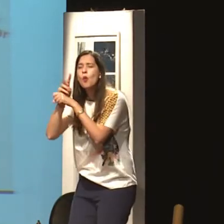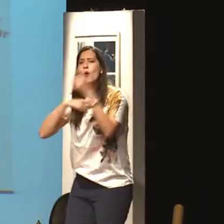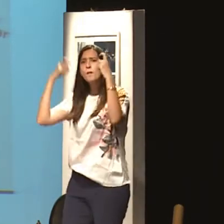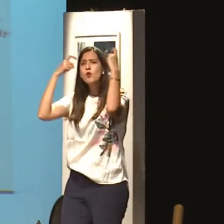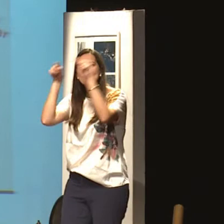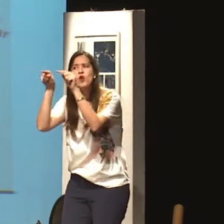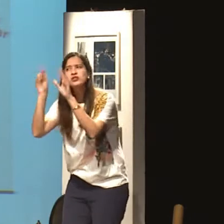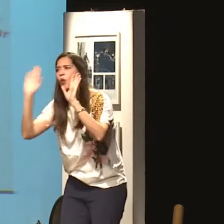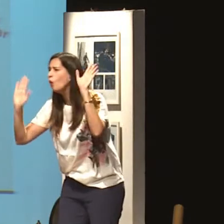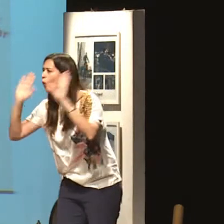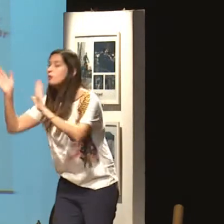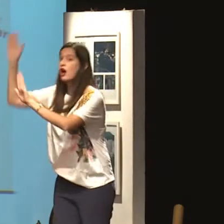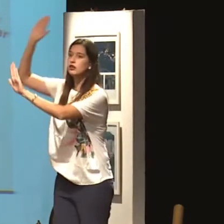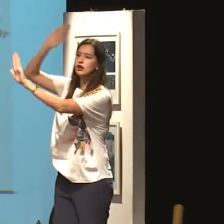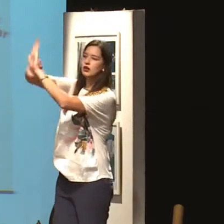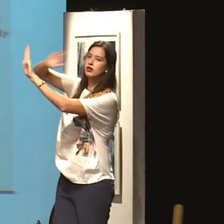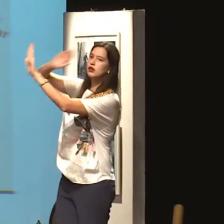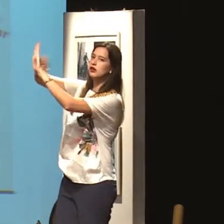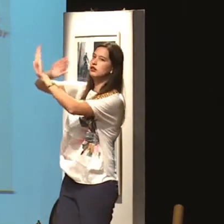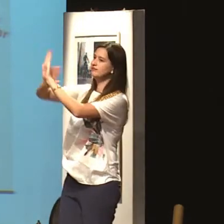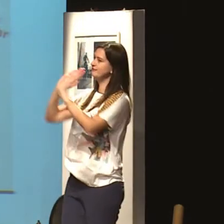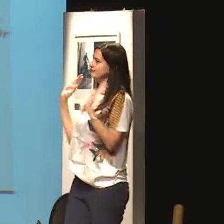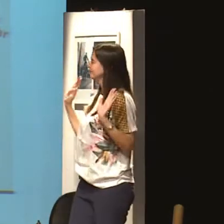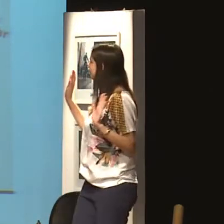Eu estou fazendo isso porque eu estou cuidando de você. Eu estou me preocupando com você.